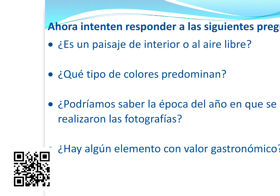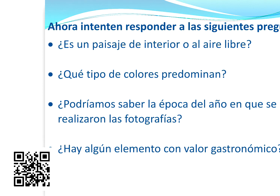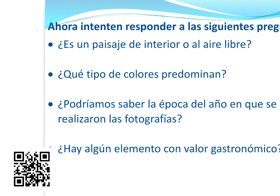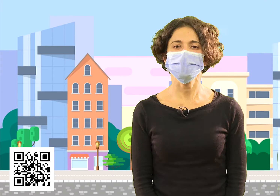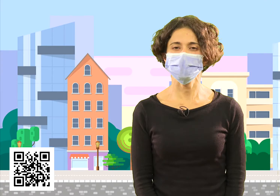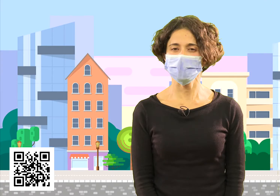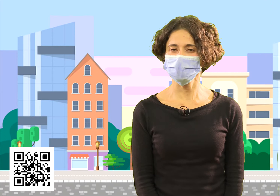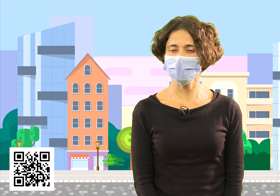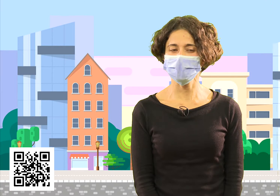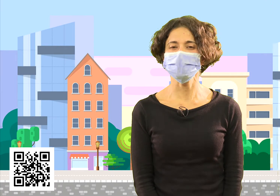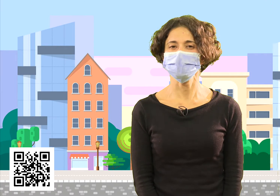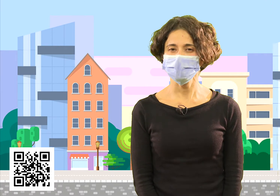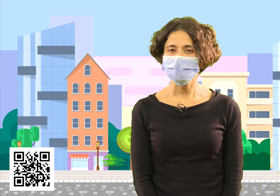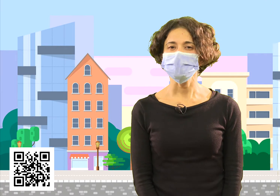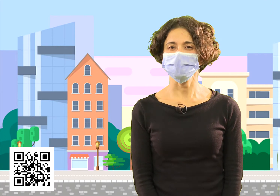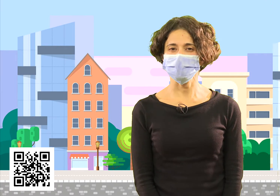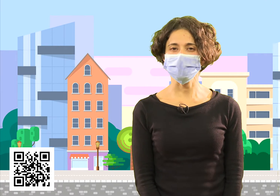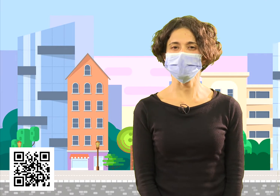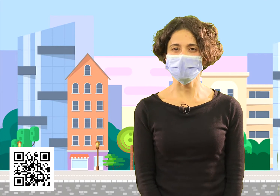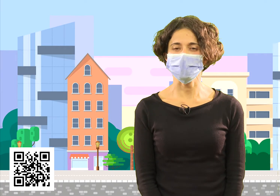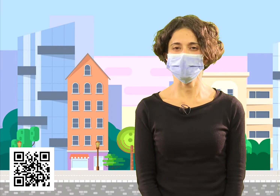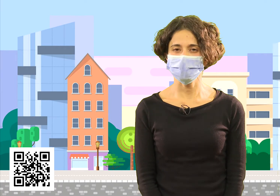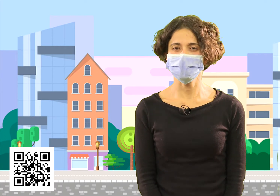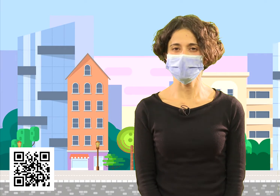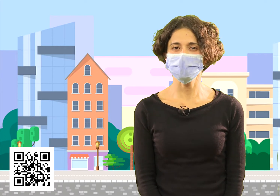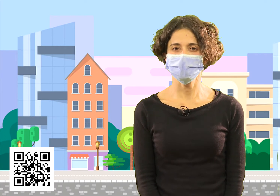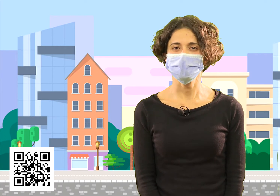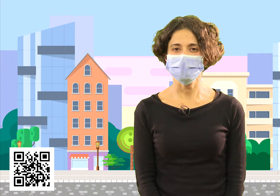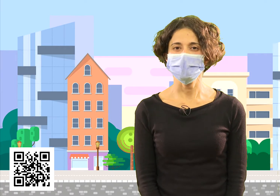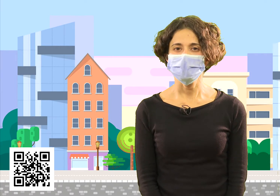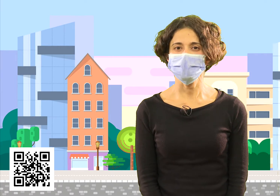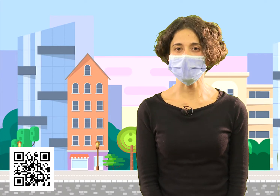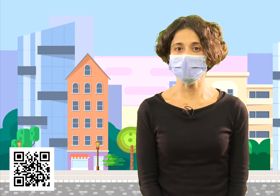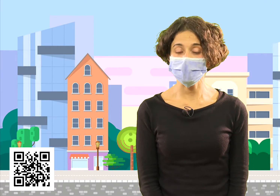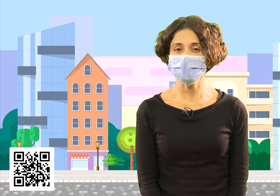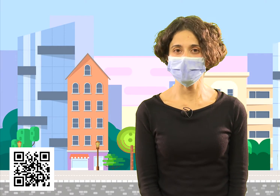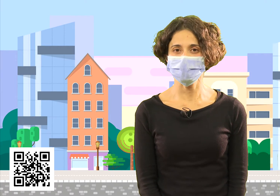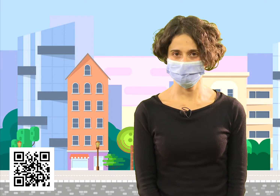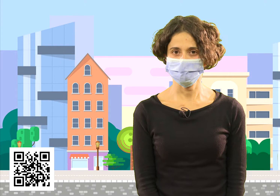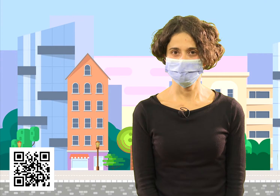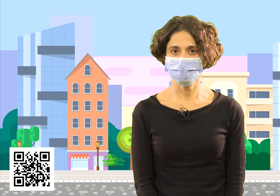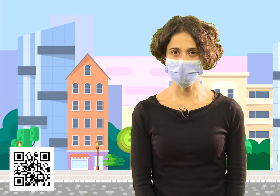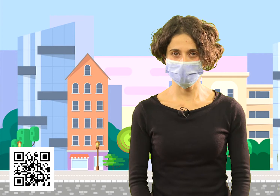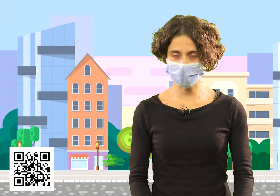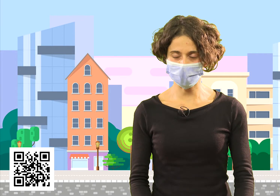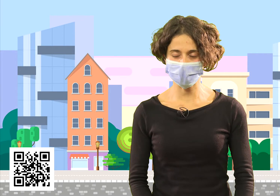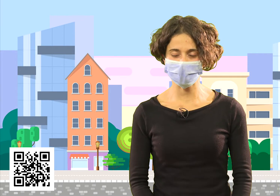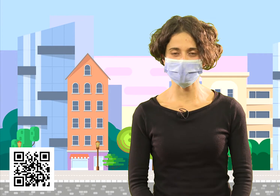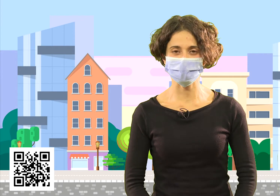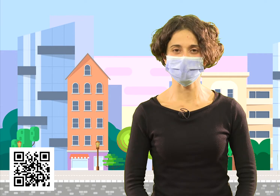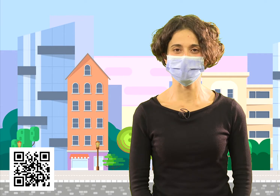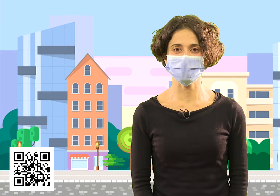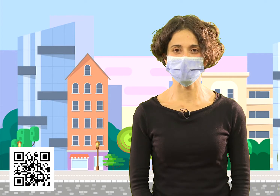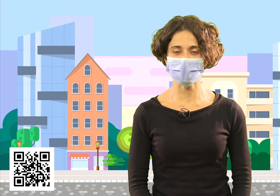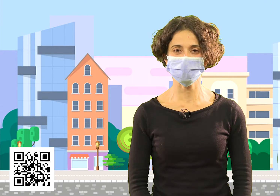¿Se fijaron bien? Sí, efectivamente. Una castaña, muy típica ahora